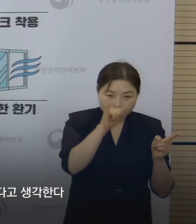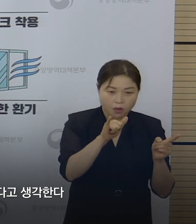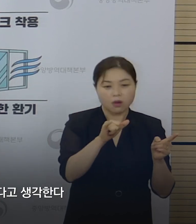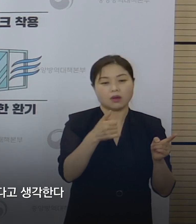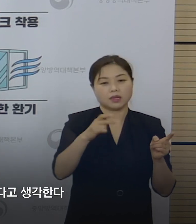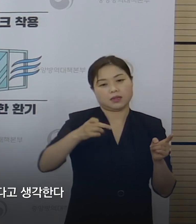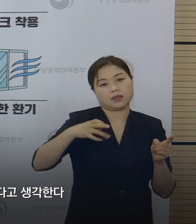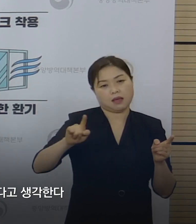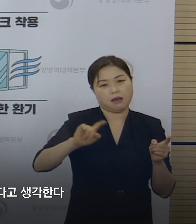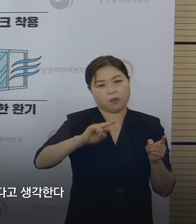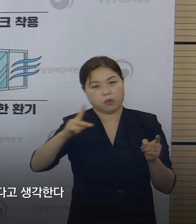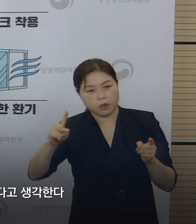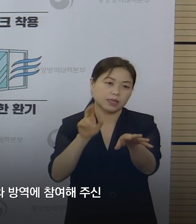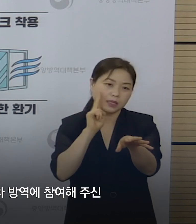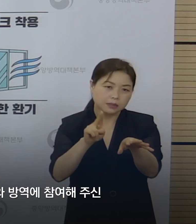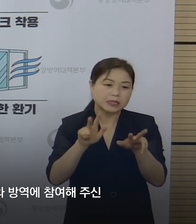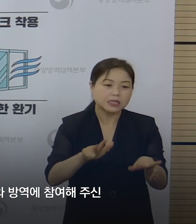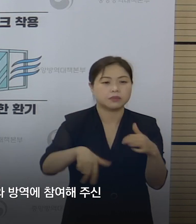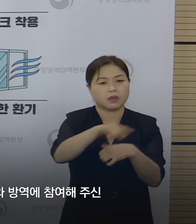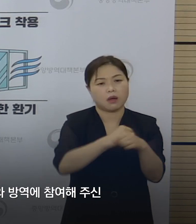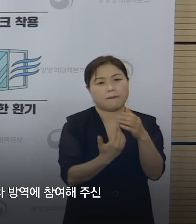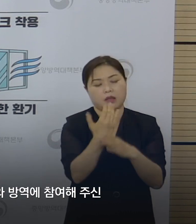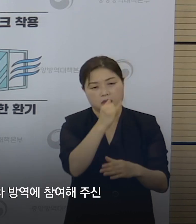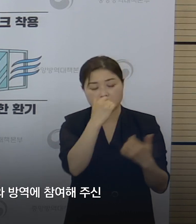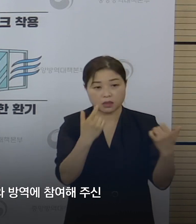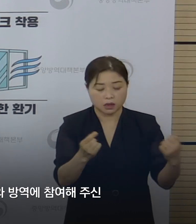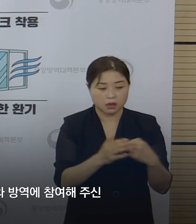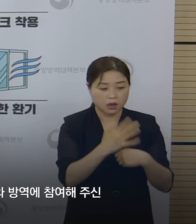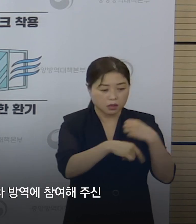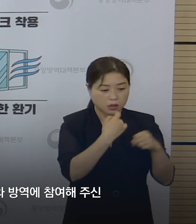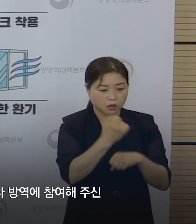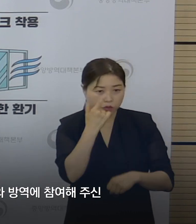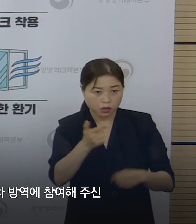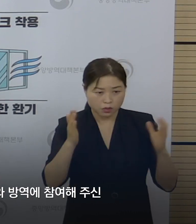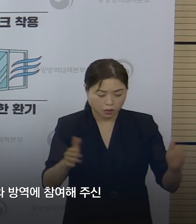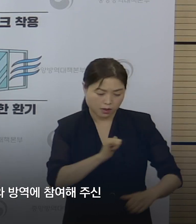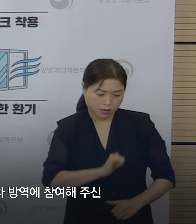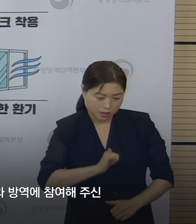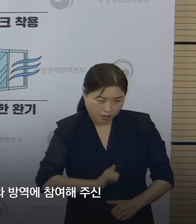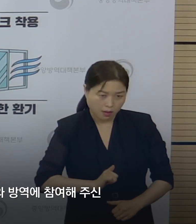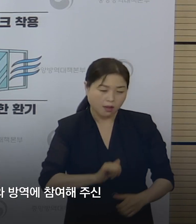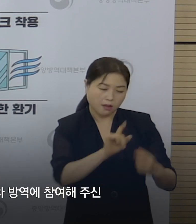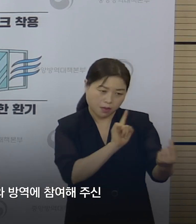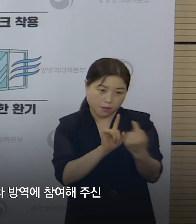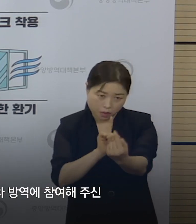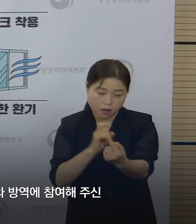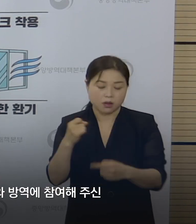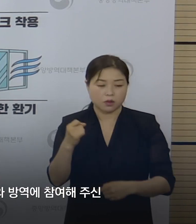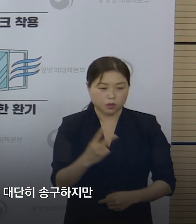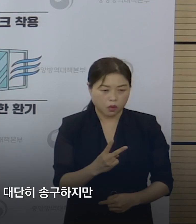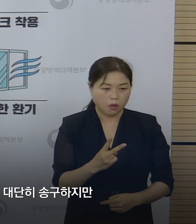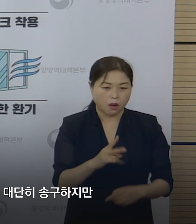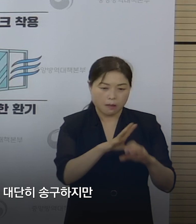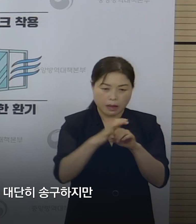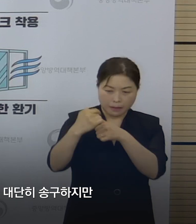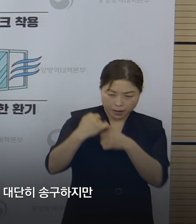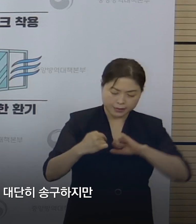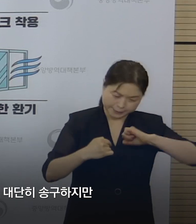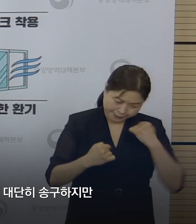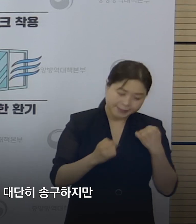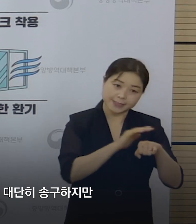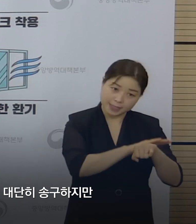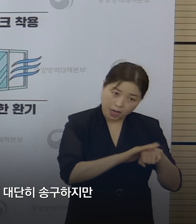영향을 주었다고 생각을 합니다. 지난 1년 6개월을 인내하면서 거리 두기와 방역에 참여해주신 국민들께